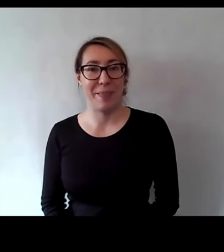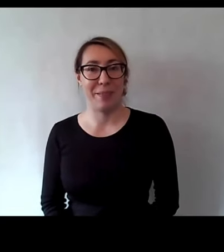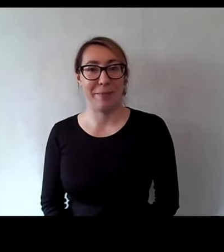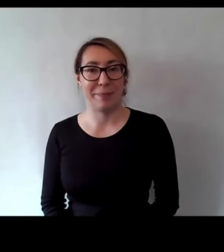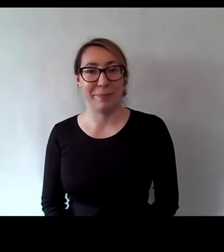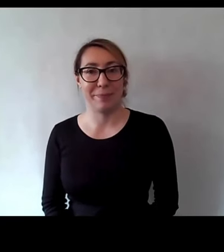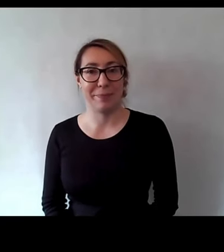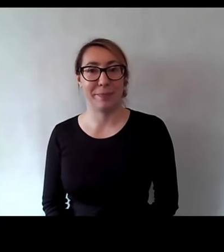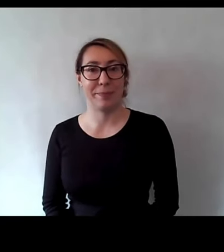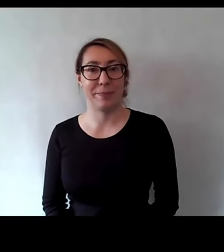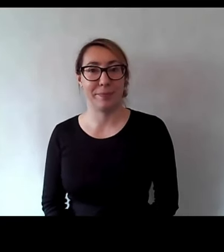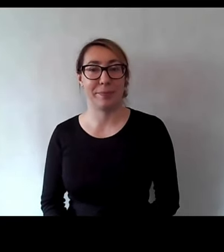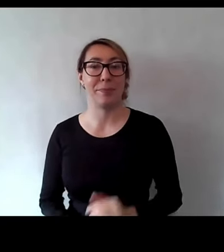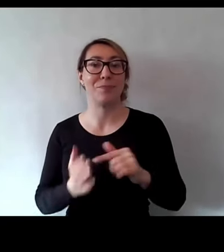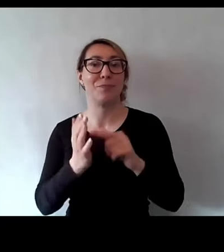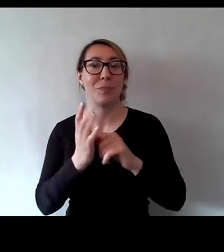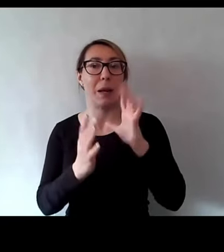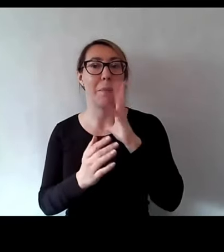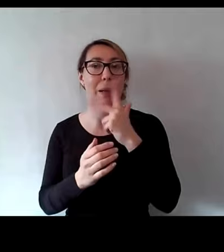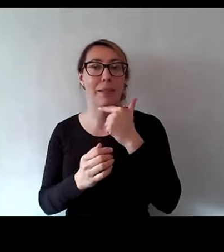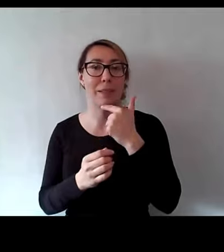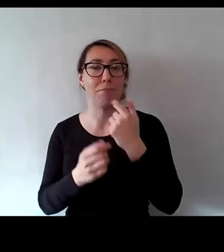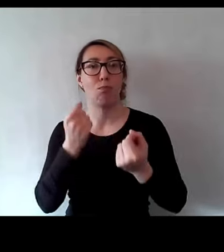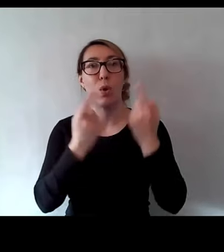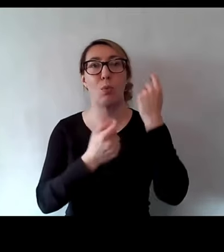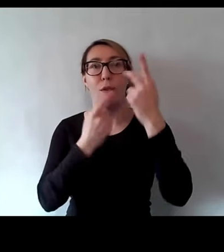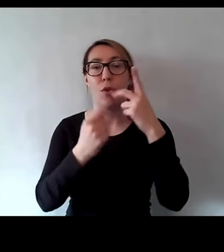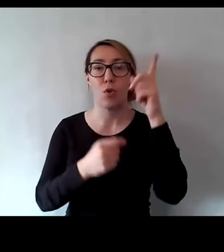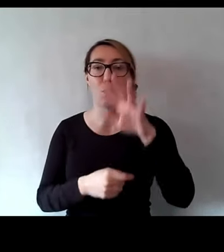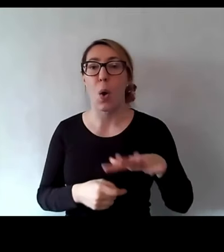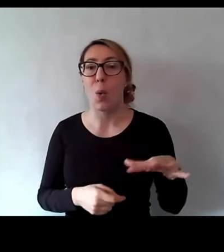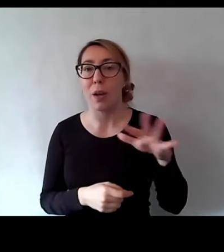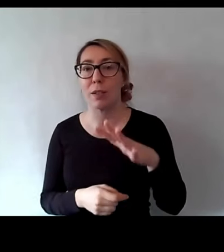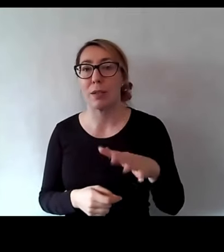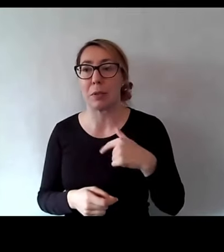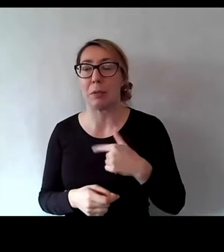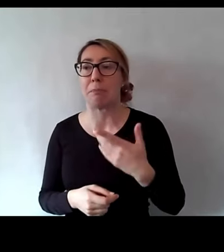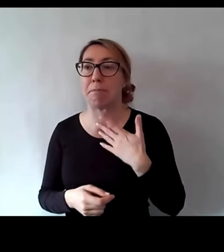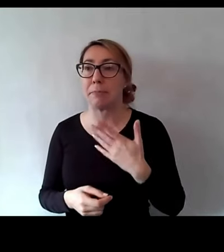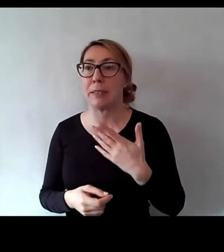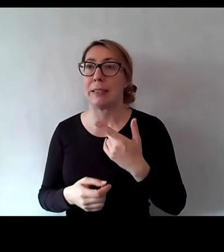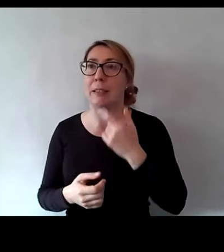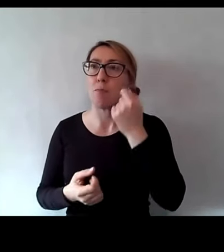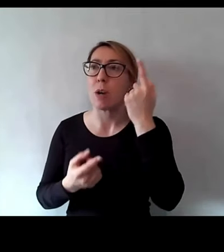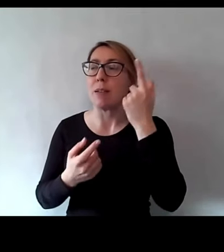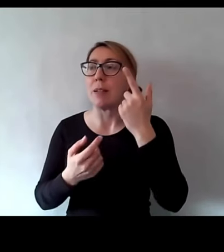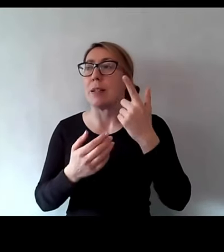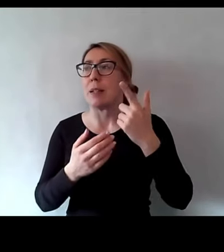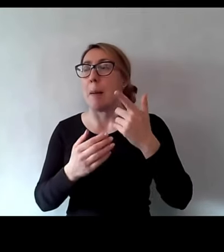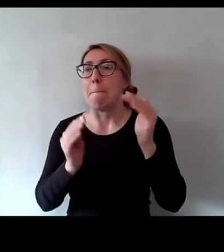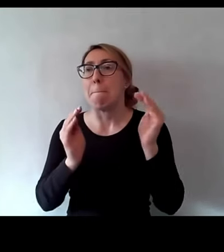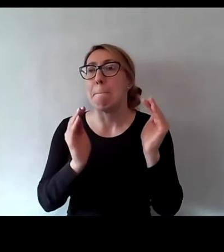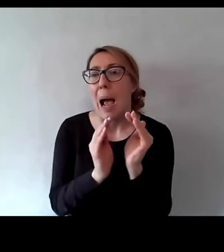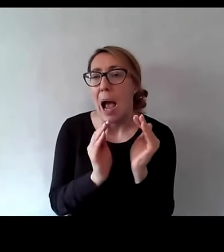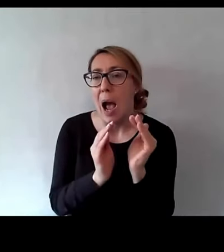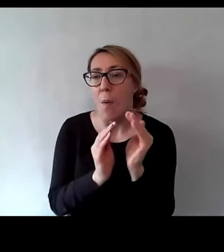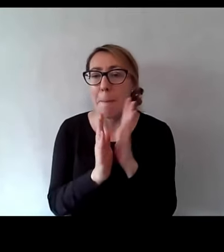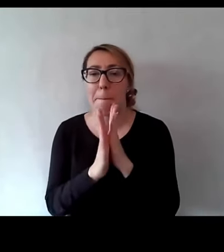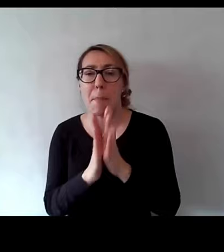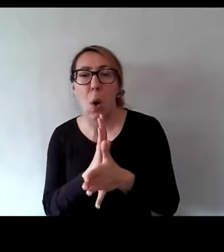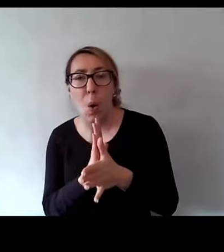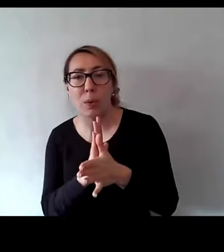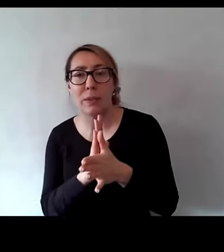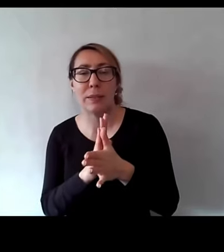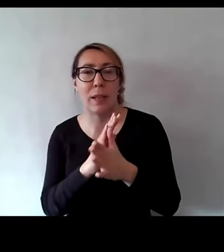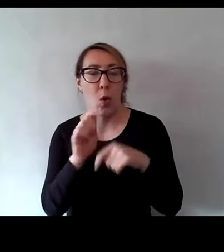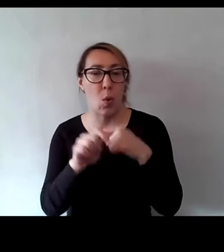Tak, to jest właśnie piękne w innowacjach społecznych, my stawiamy na mikroinnowacje, czyli takie małe, proste